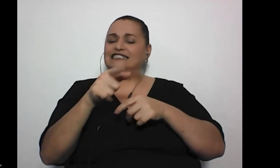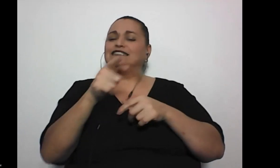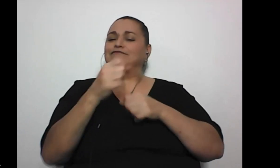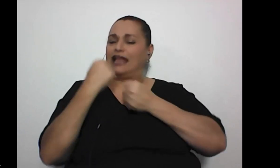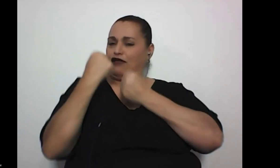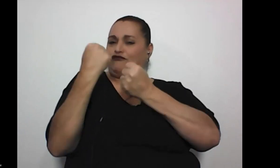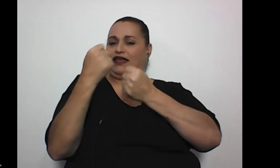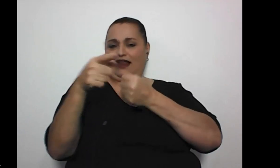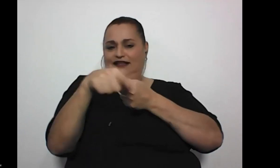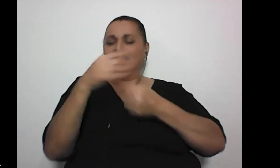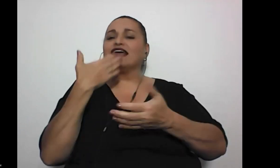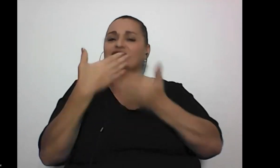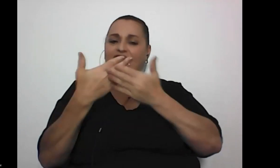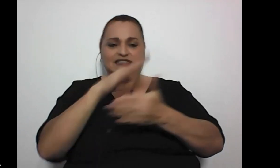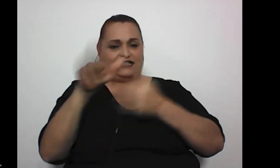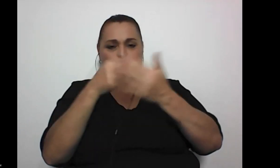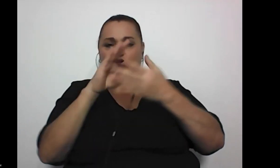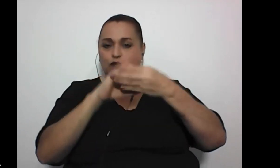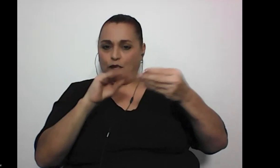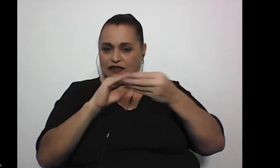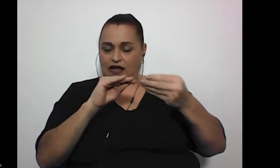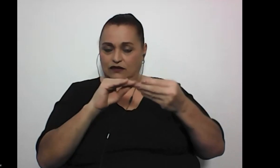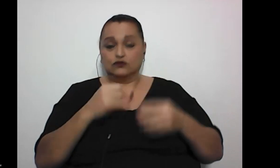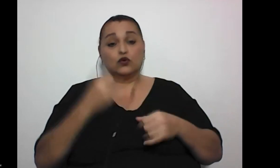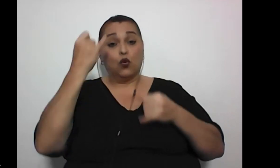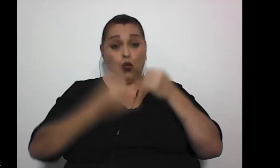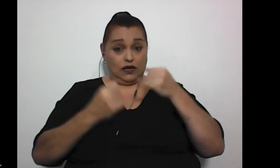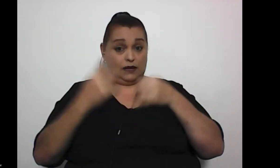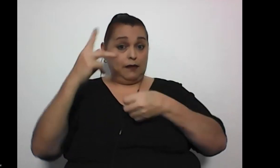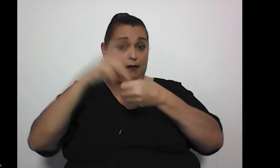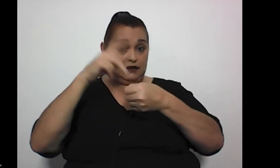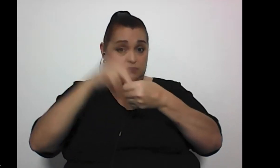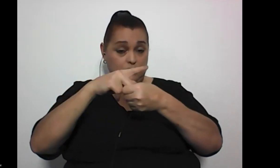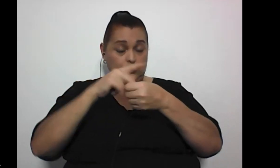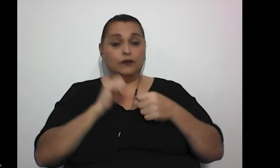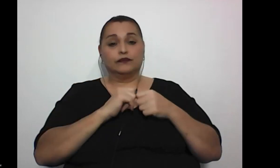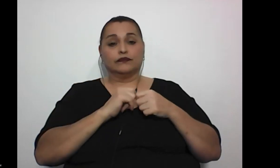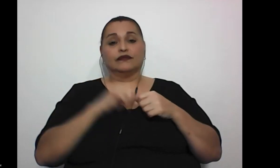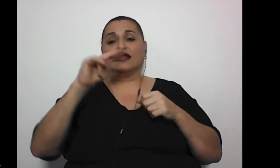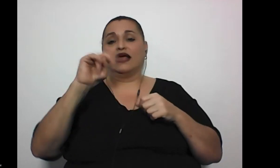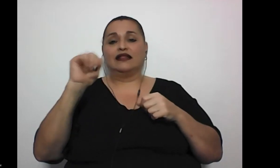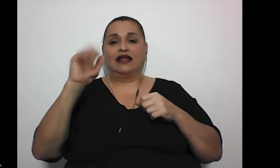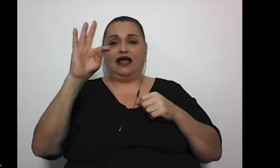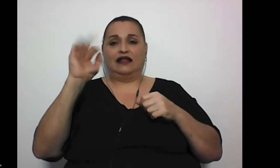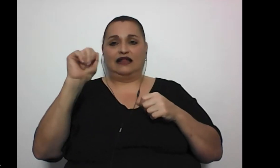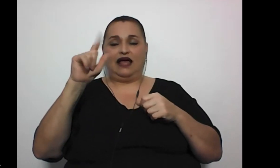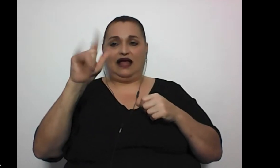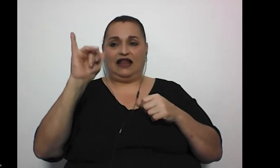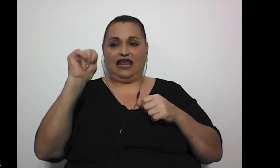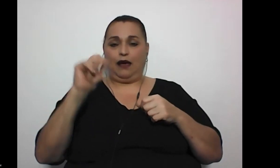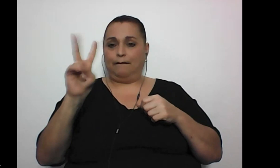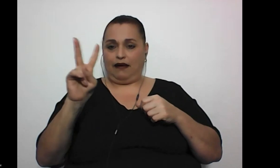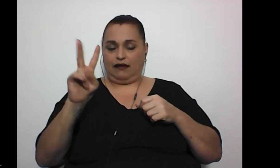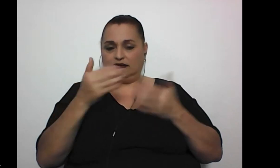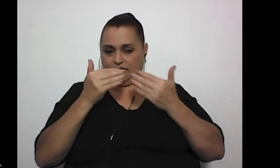comentarios y vamos con la última participación de Natalia Vargas adelante